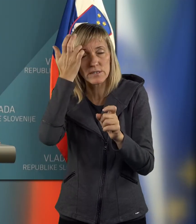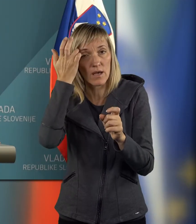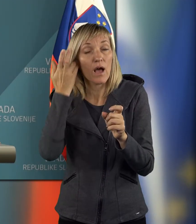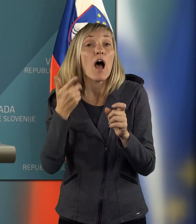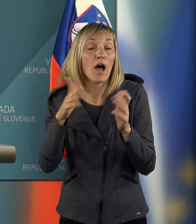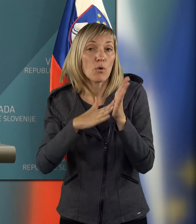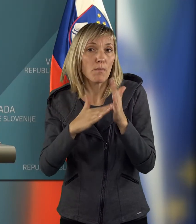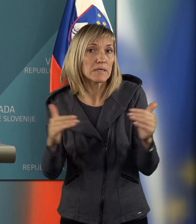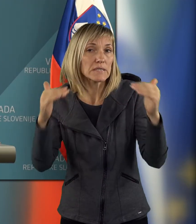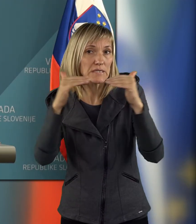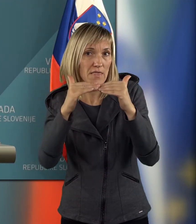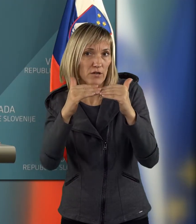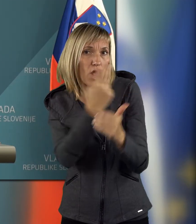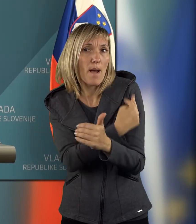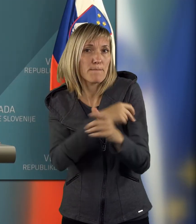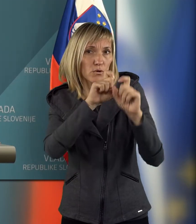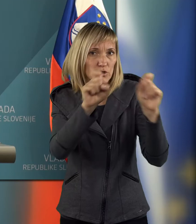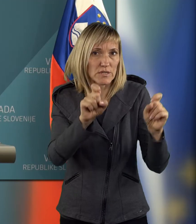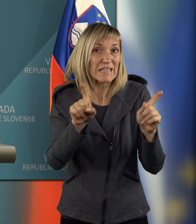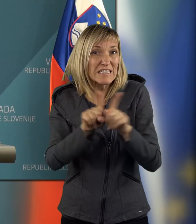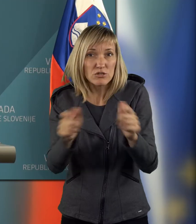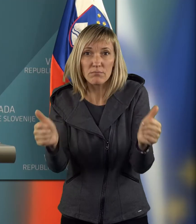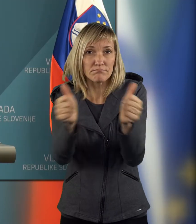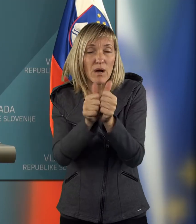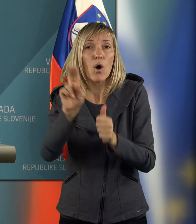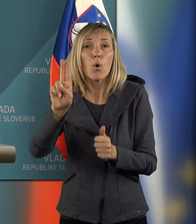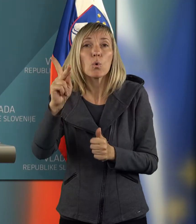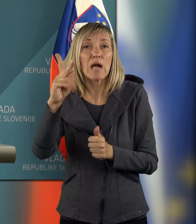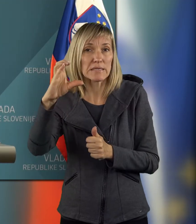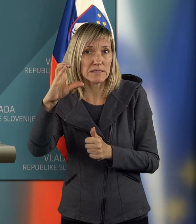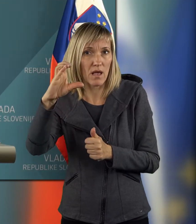potem izenačena ta bolnišnica, recimo, z UKCM Ljubljana?